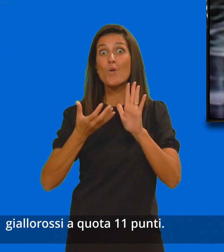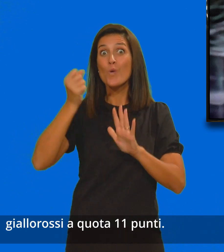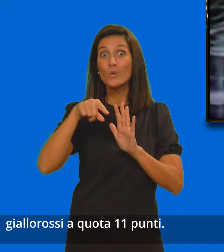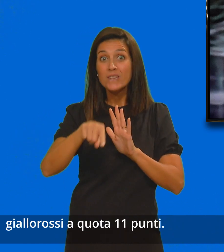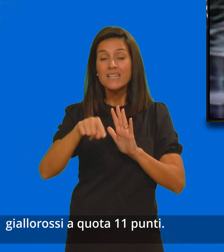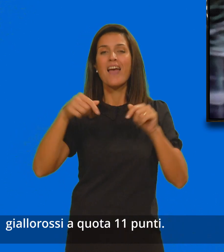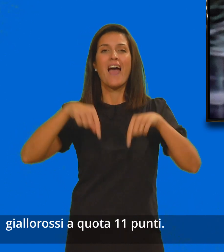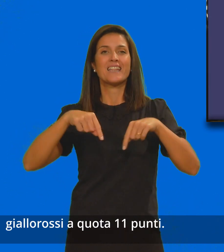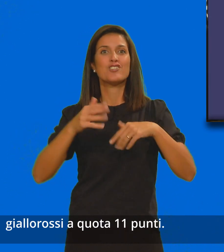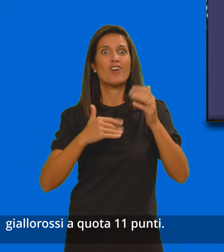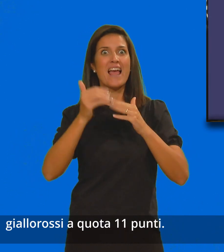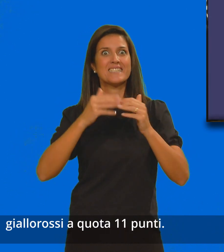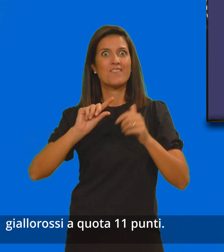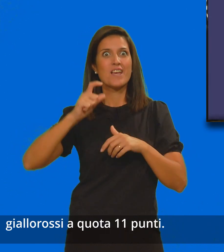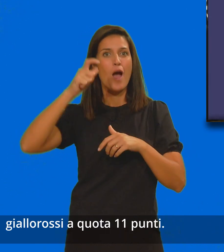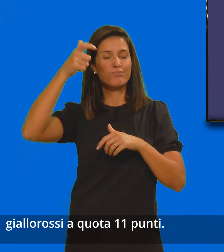giallorossi a quota 11 punti